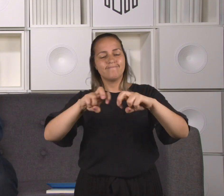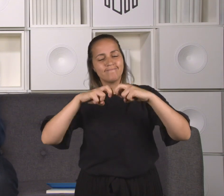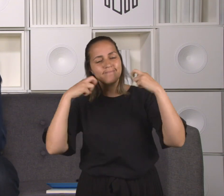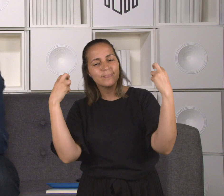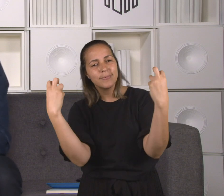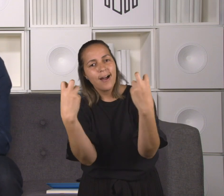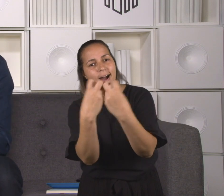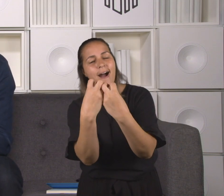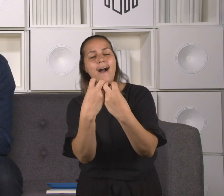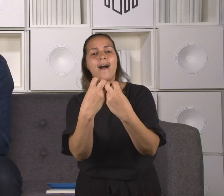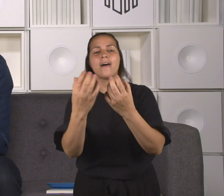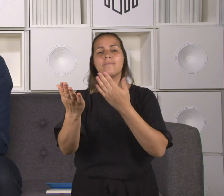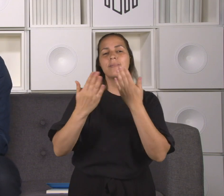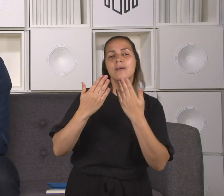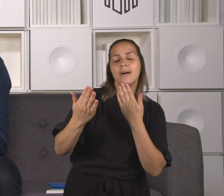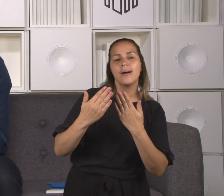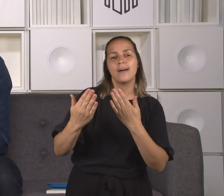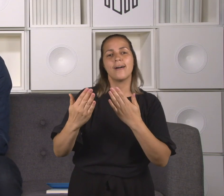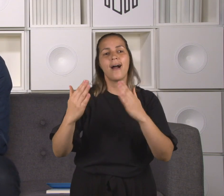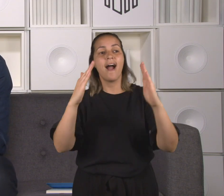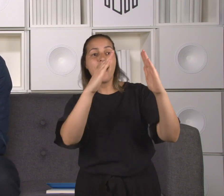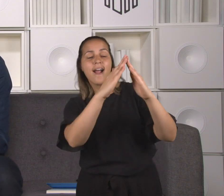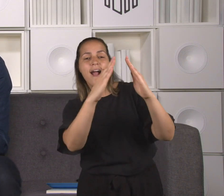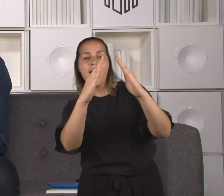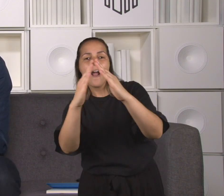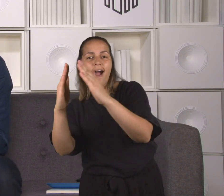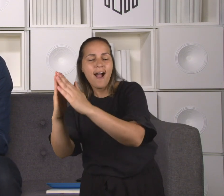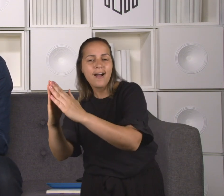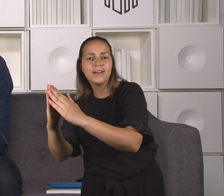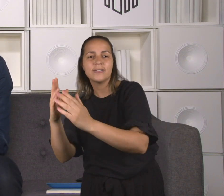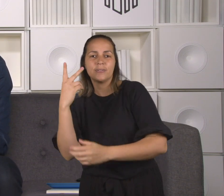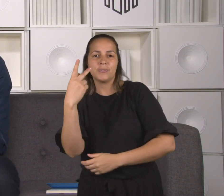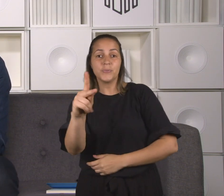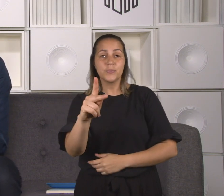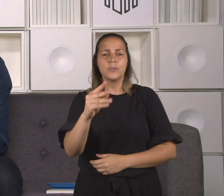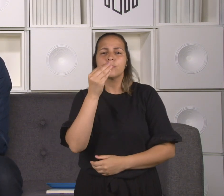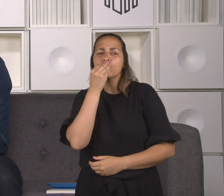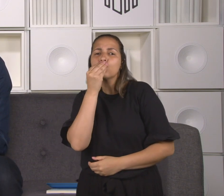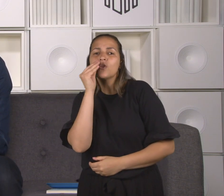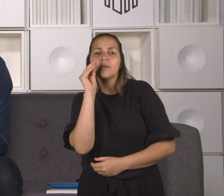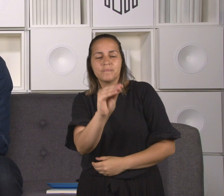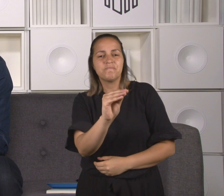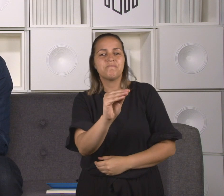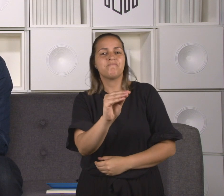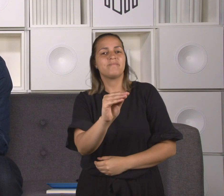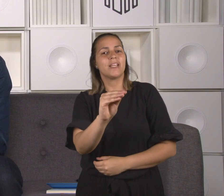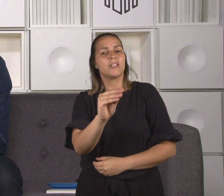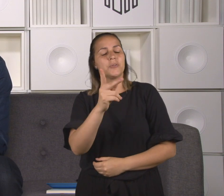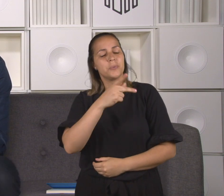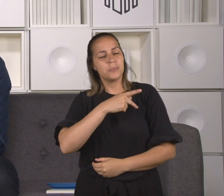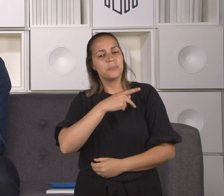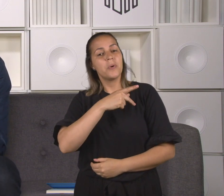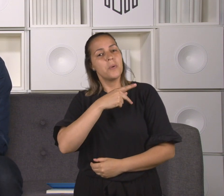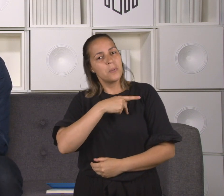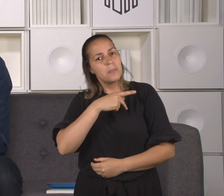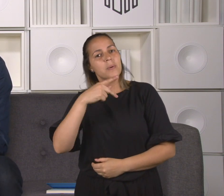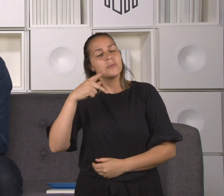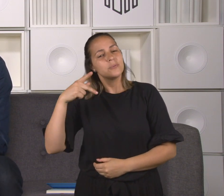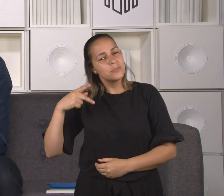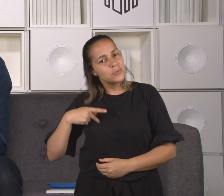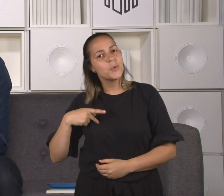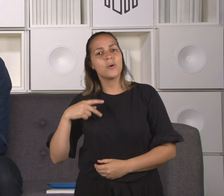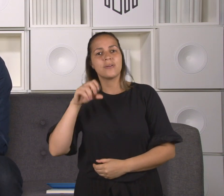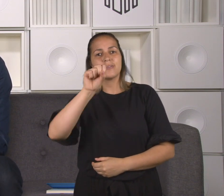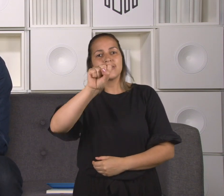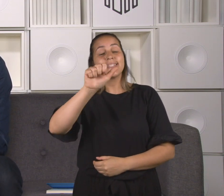casa, e eu queria mandar um beijo para o pastor Samuel e a irmã Irene, e desejar que Deus abençoe